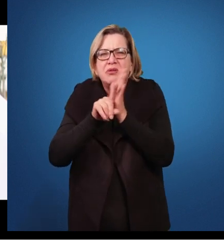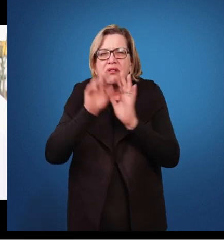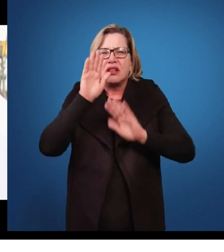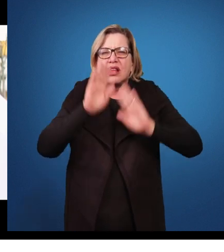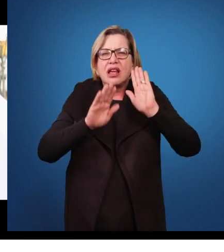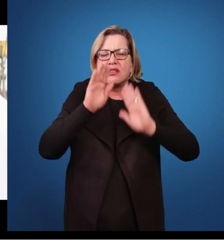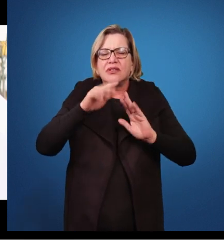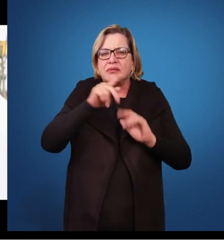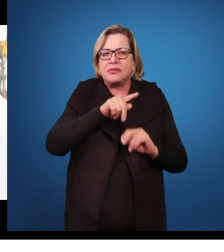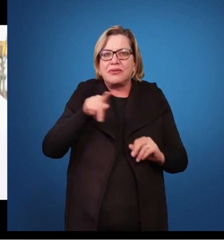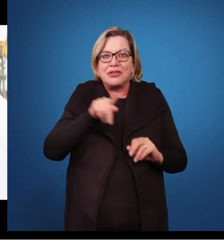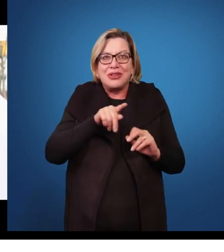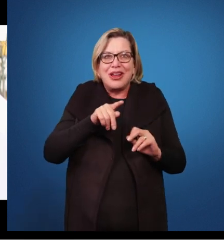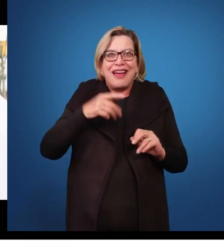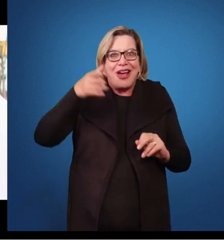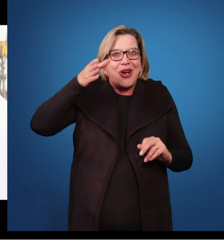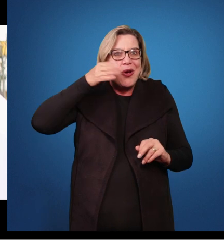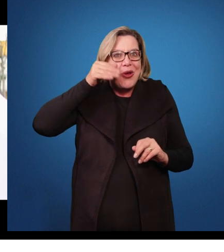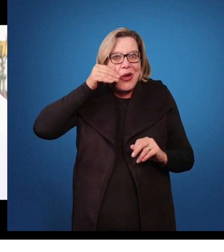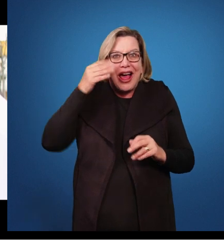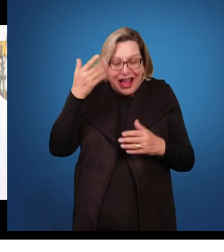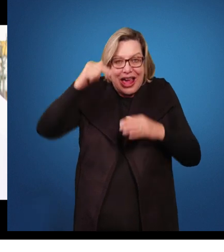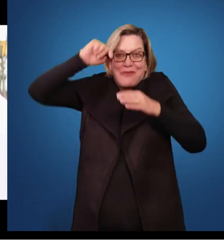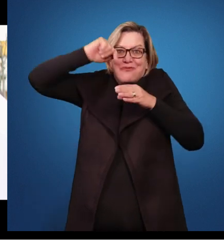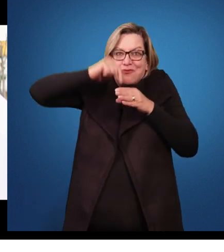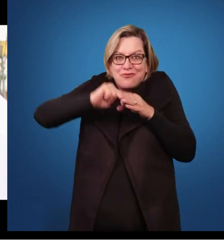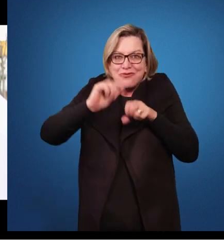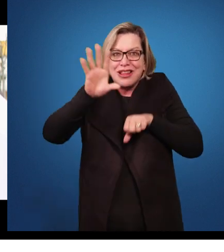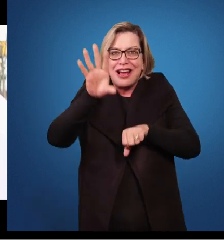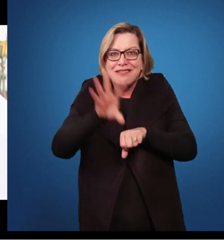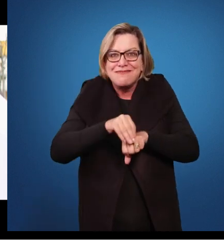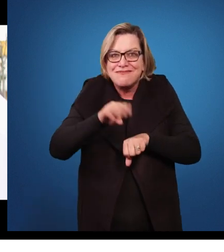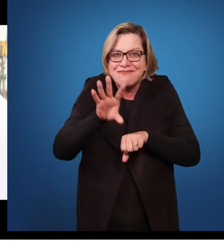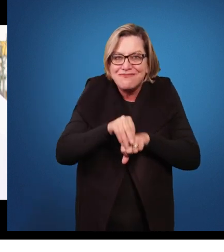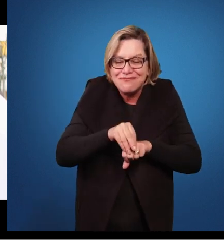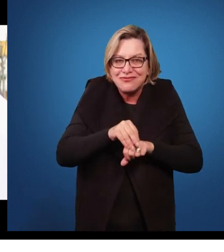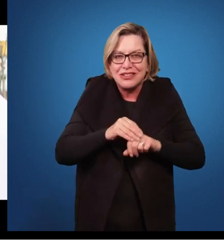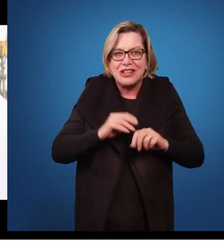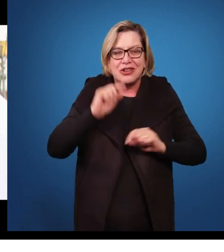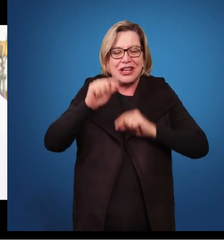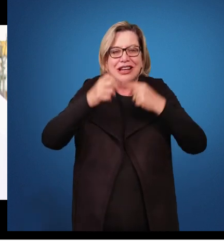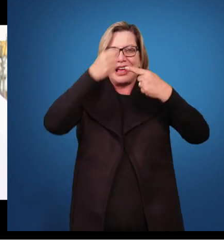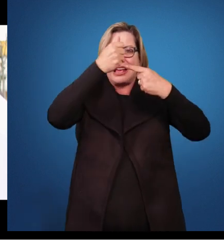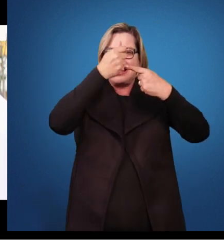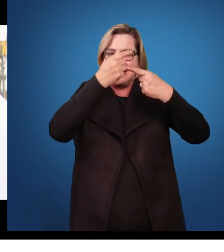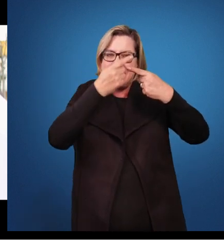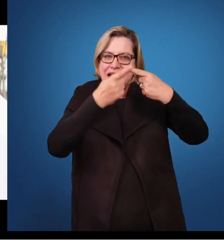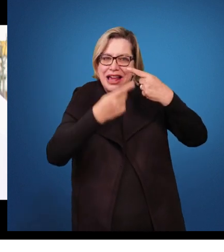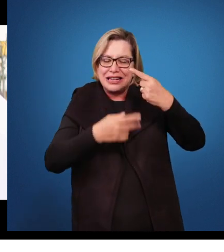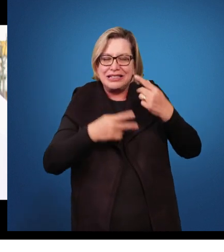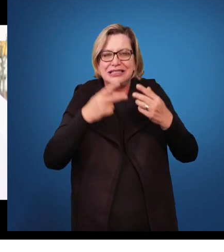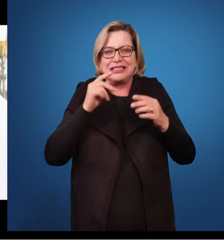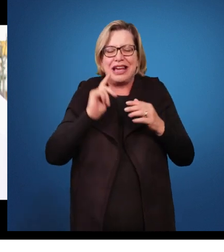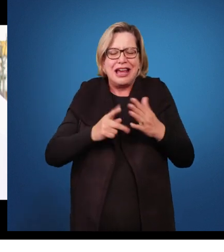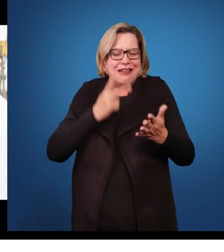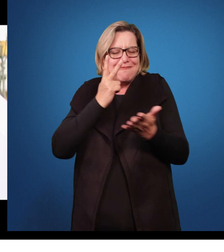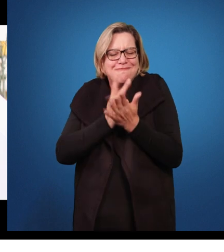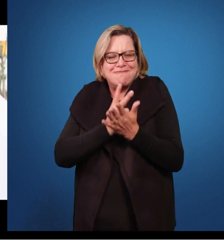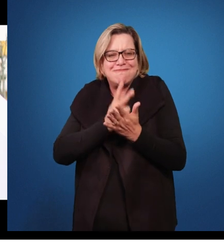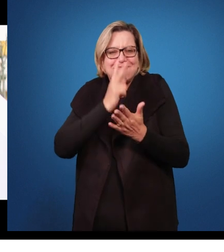E ficaram curiosos em saber mais. Então, a característica marcante é essa incessável vontade